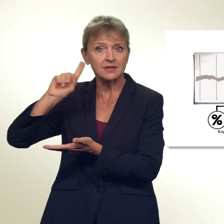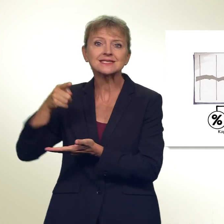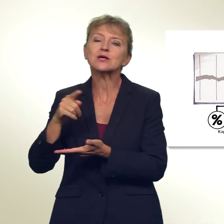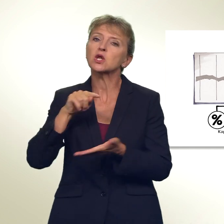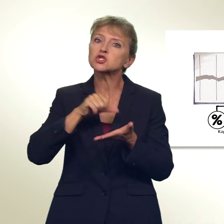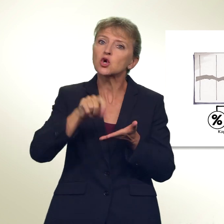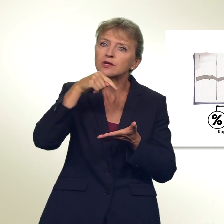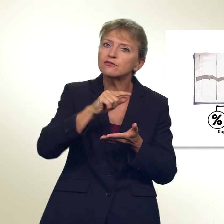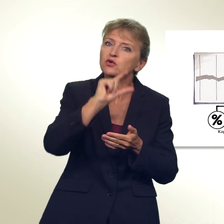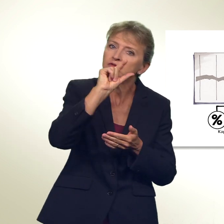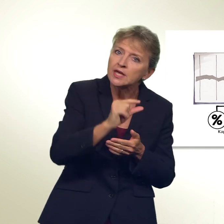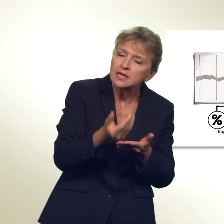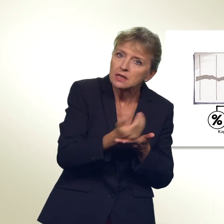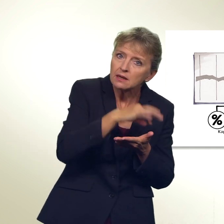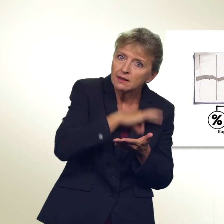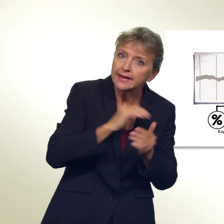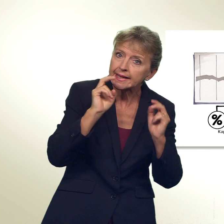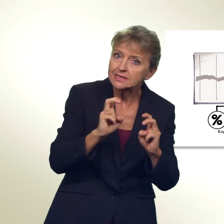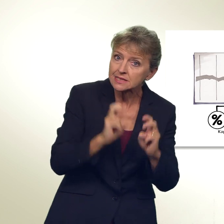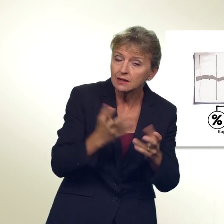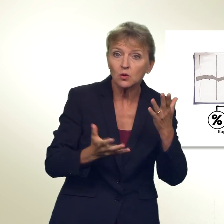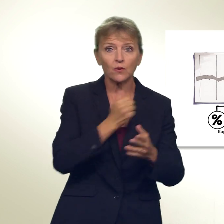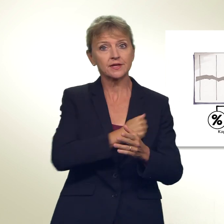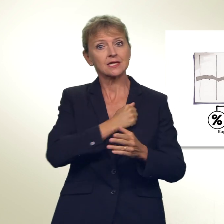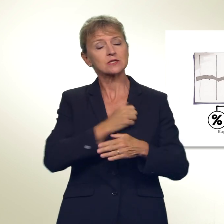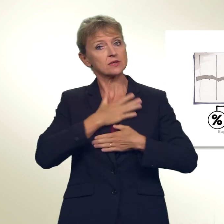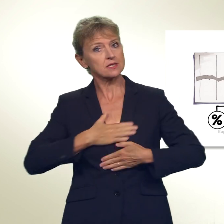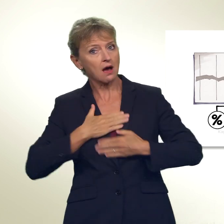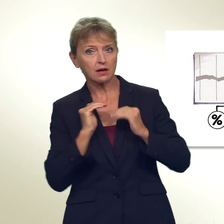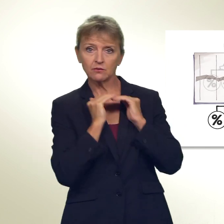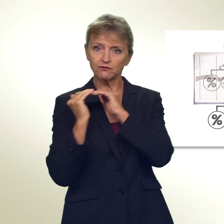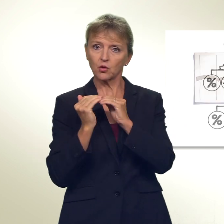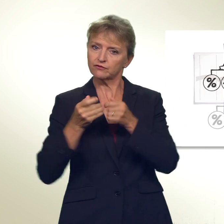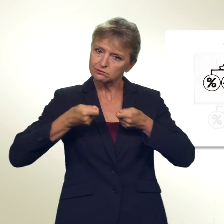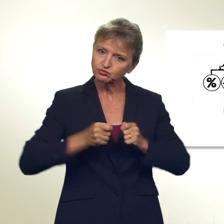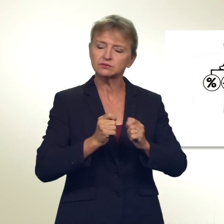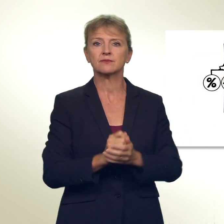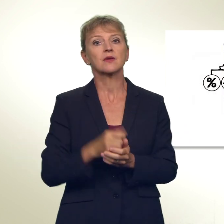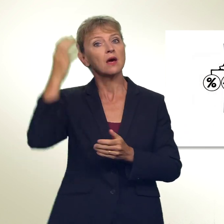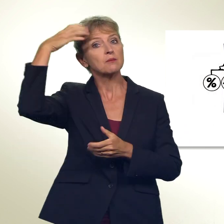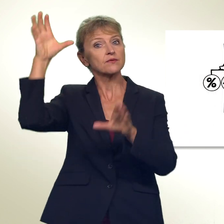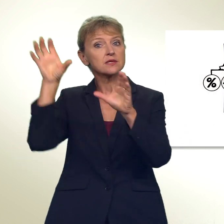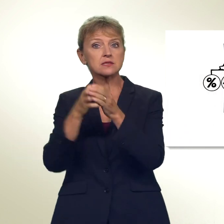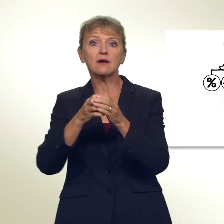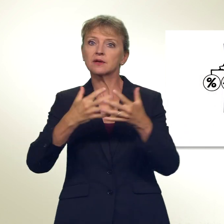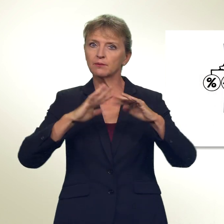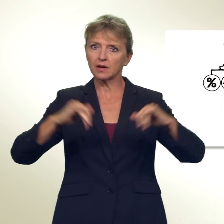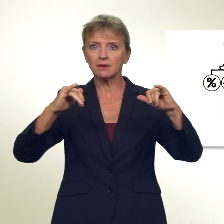mittleren Einkommen gesenkt oder die soziale Wohlfahrt gestärkt werden. Bundesrat und Parlament lehnen die Initiative ab.